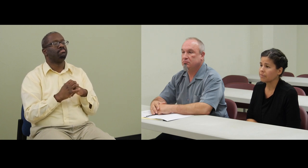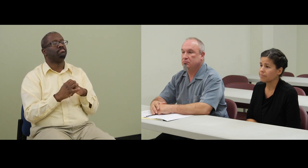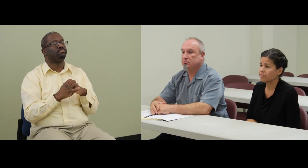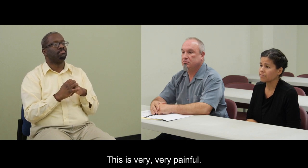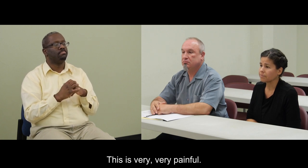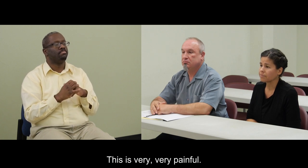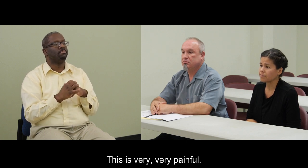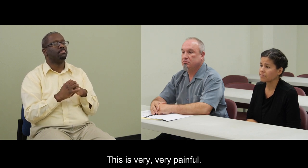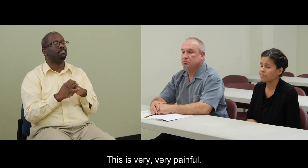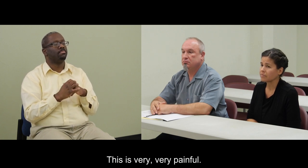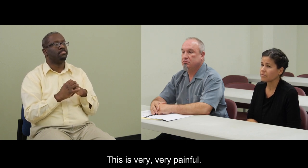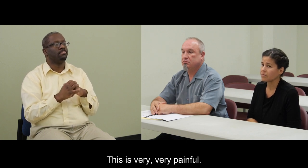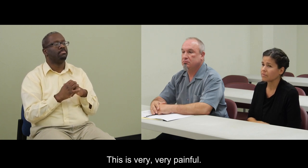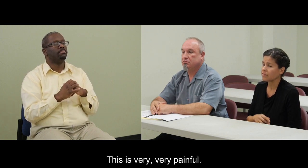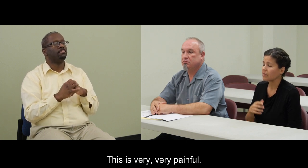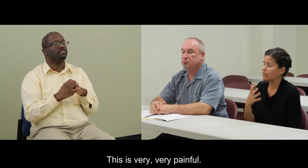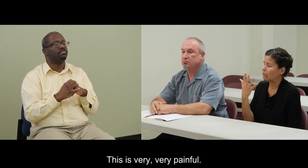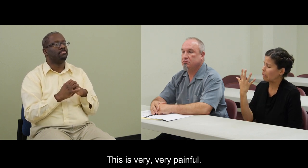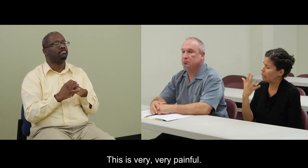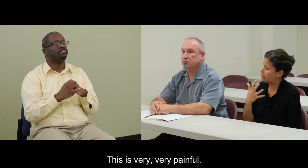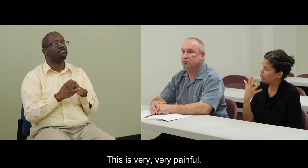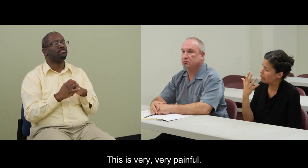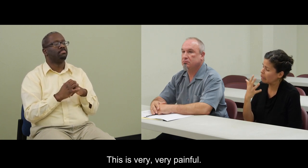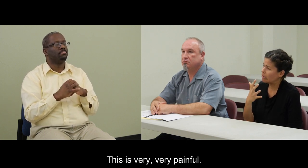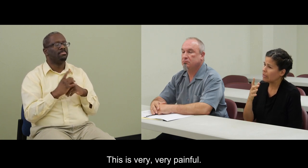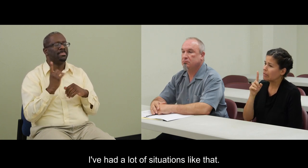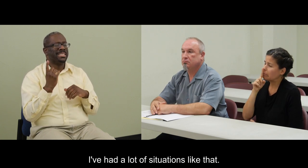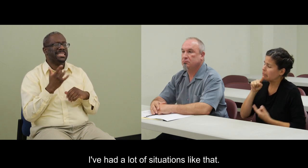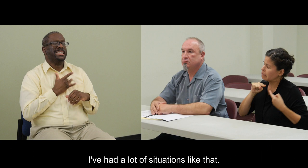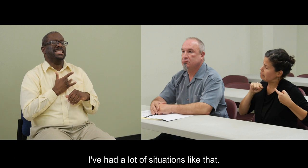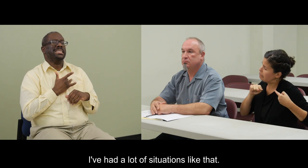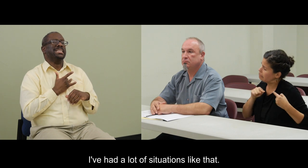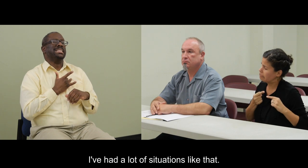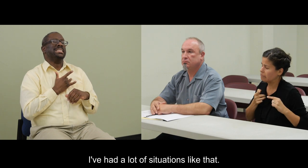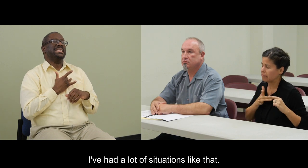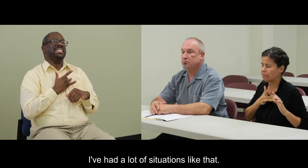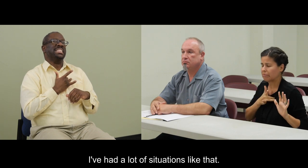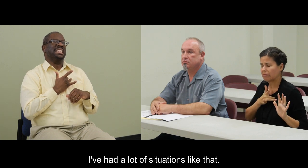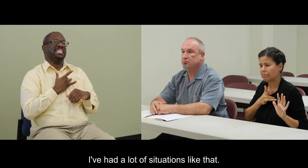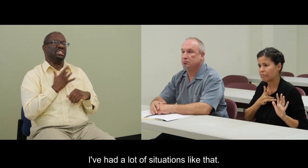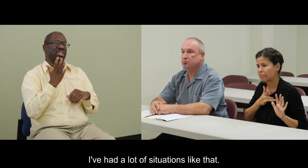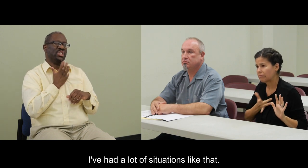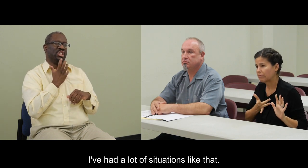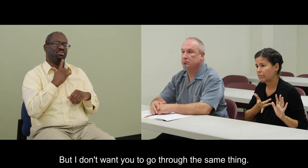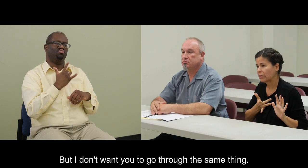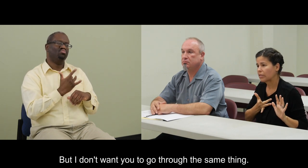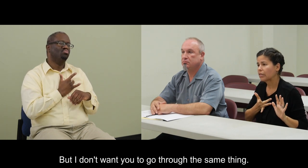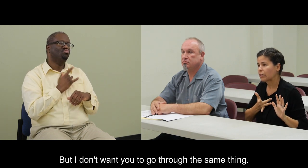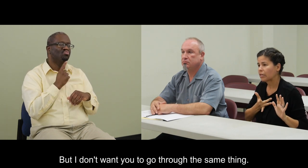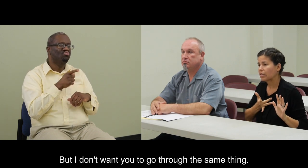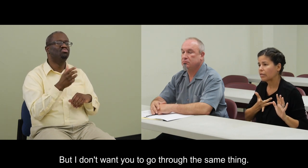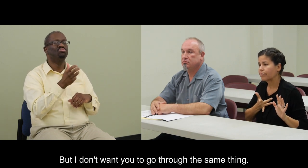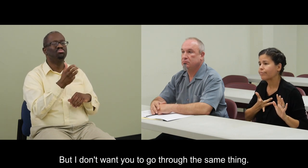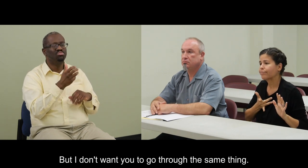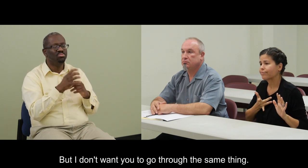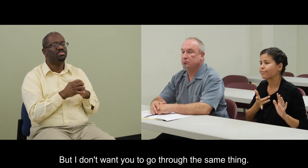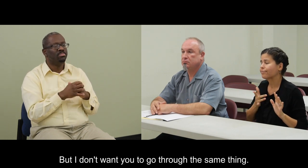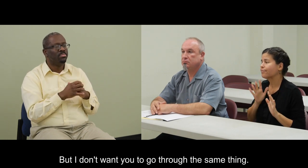Esto es muy, muy doloroso. He tenido varios casos así. Pero no quiero que se repiten